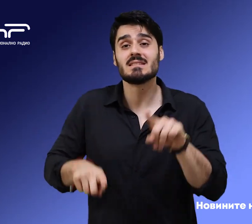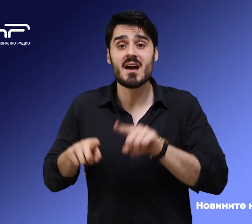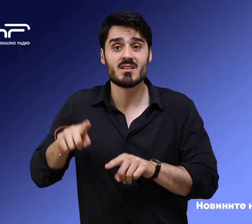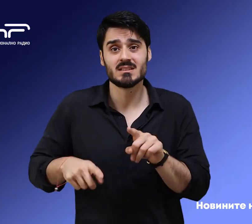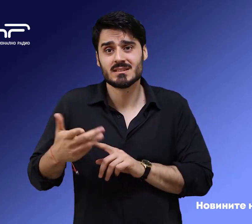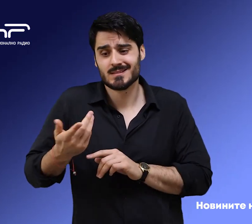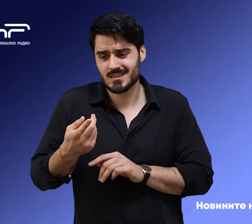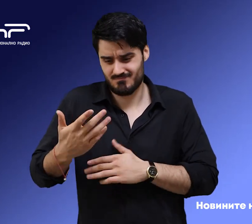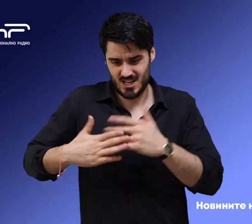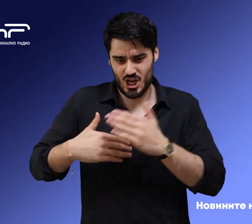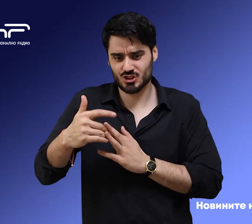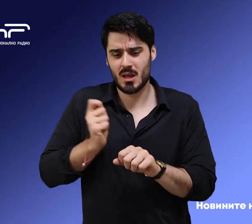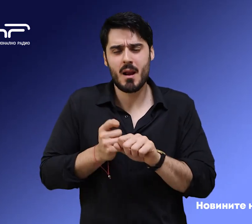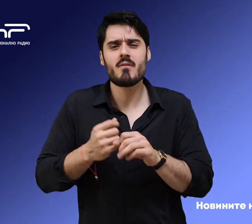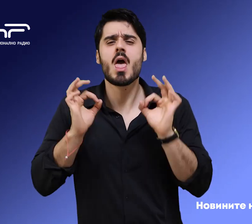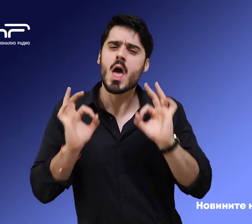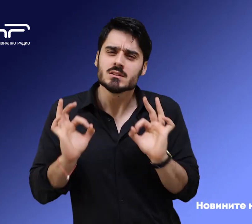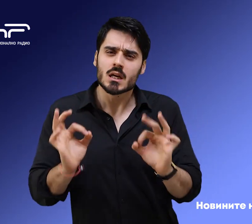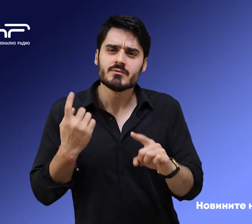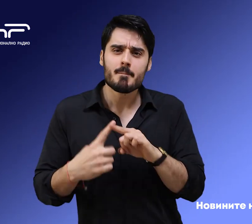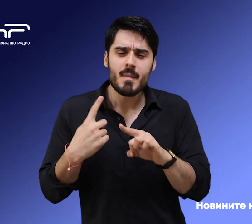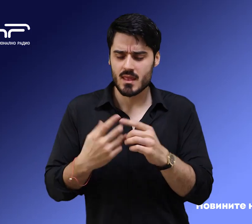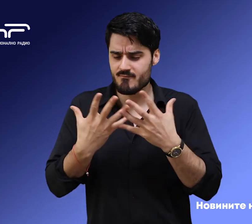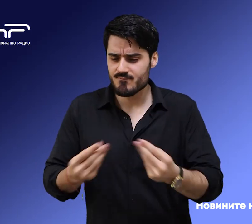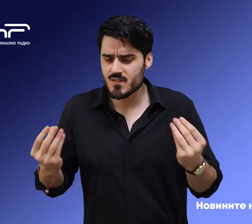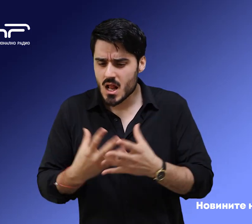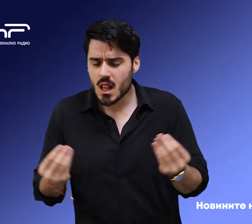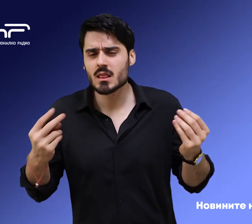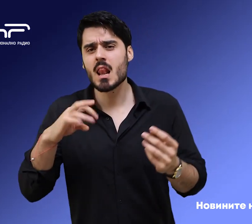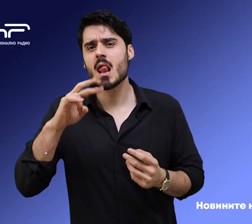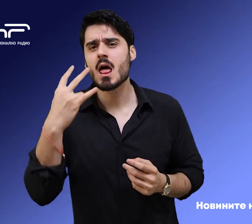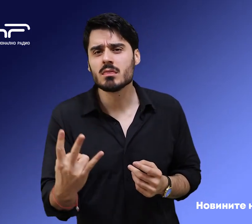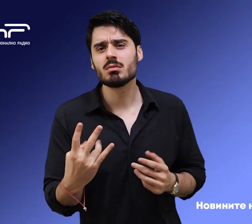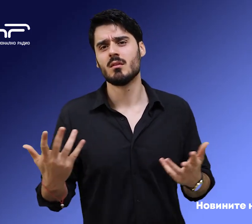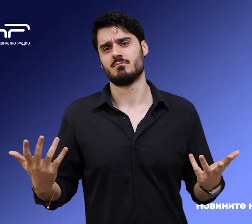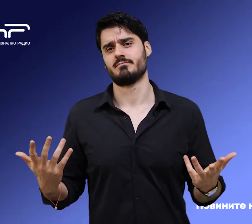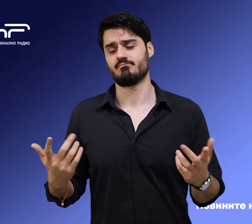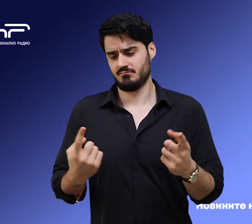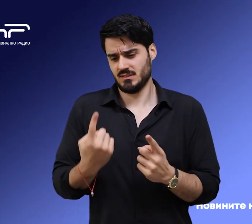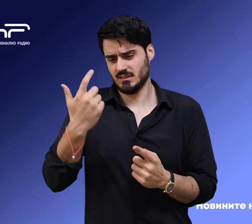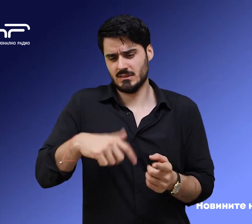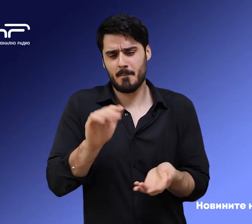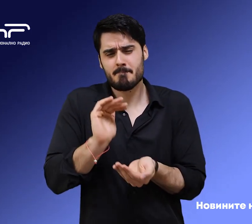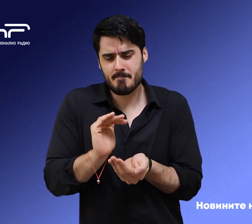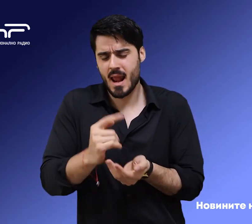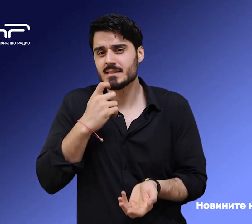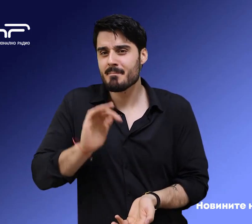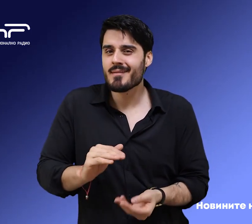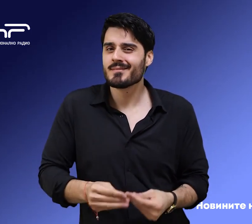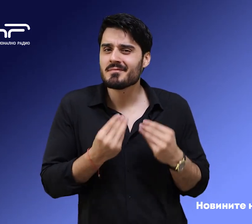ръчна изработка от естествен материал. Вълна, лен, къмно, дърво. За малките сме направили комплектчета,